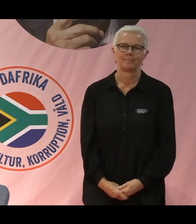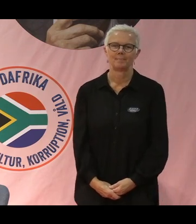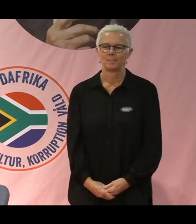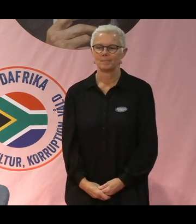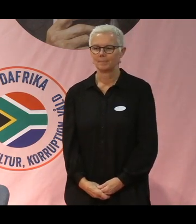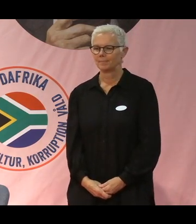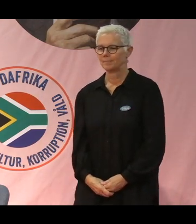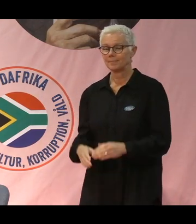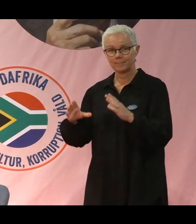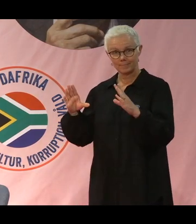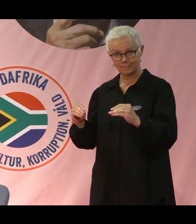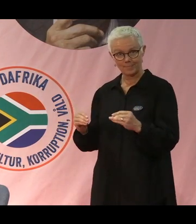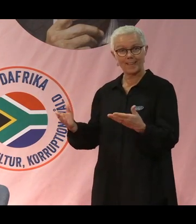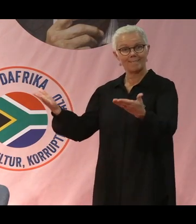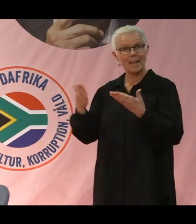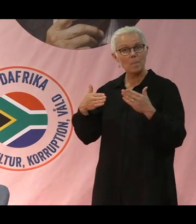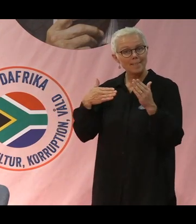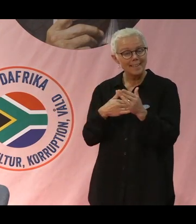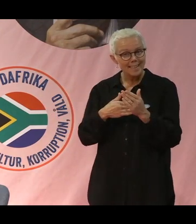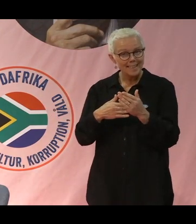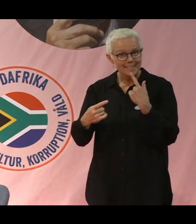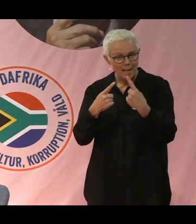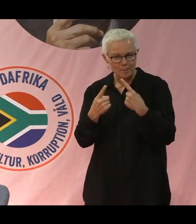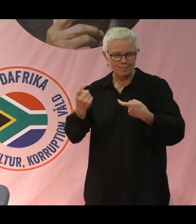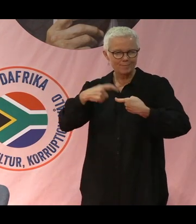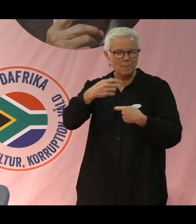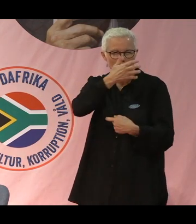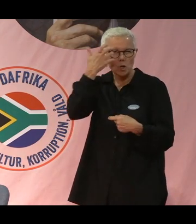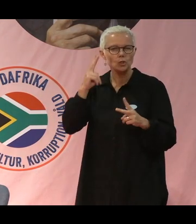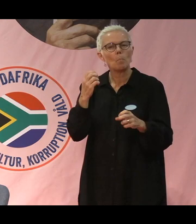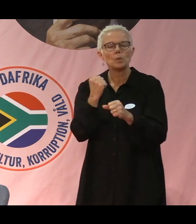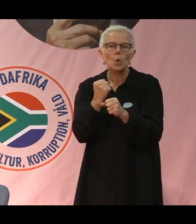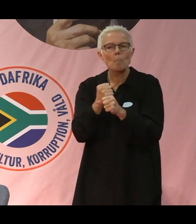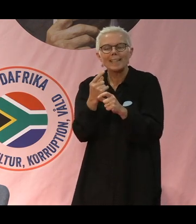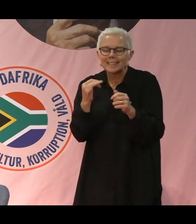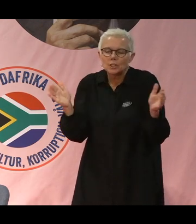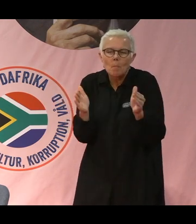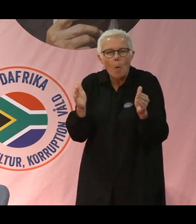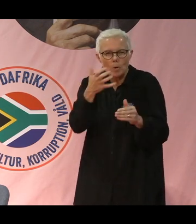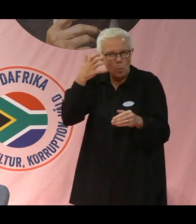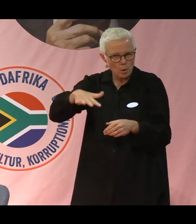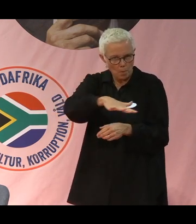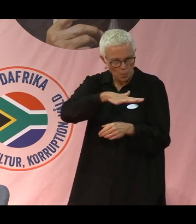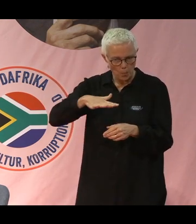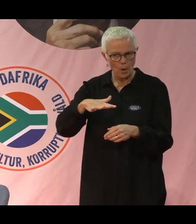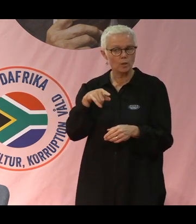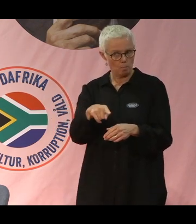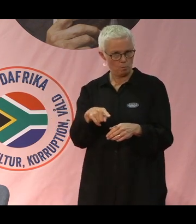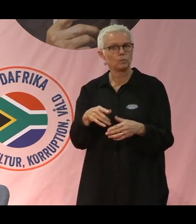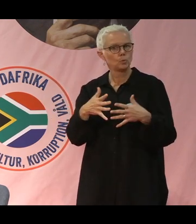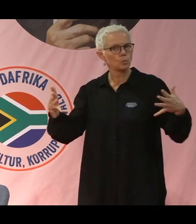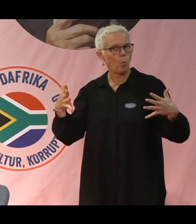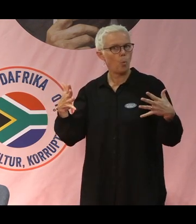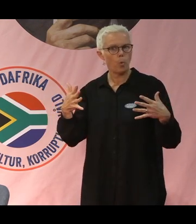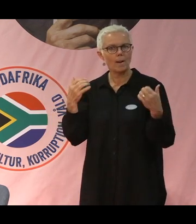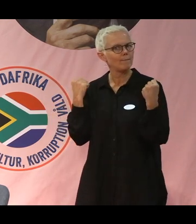Välkomna ska ni vara till ett samtal om bönder som arbetar småskaligt. De har större betydelse för klimatet än